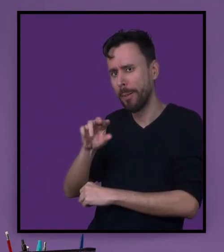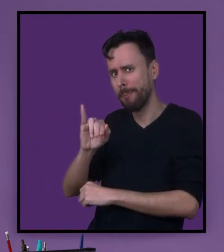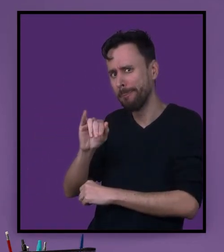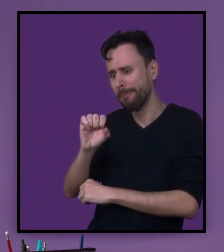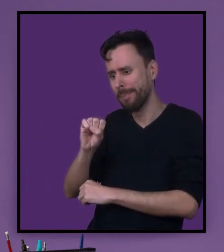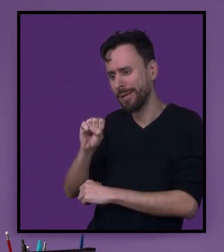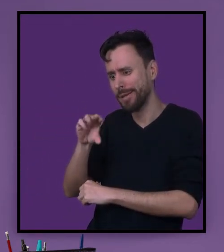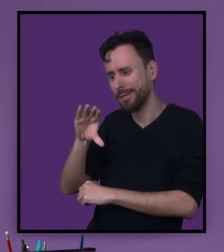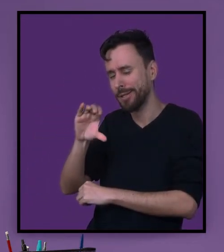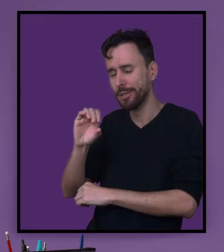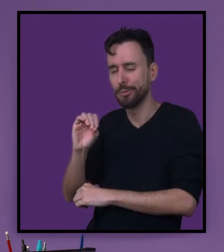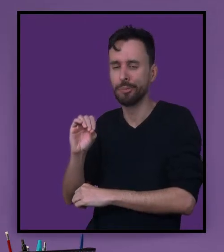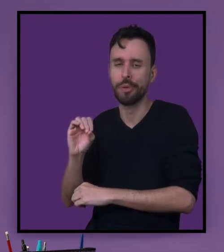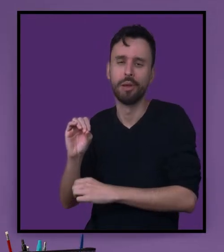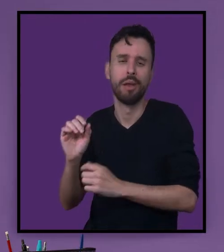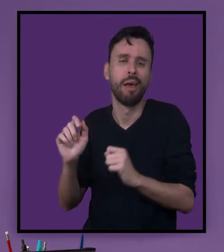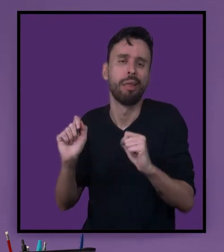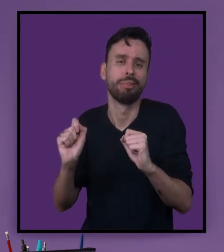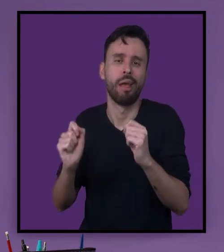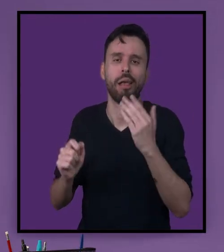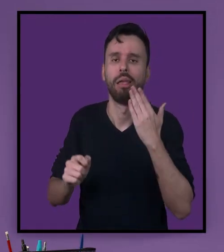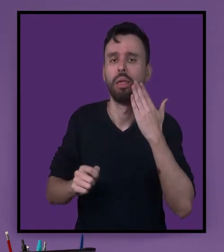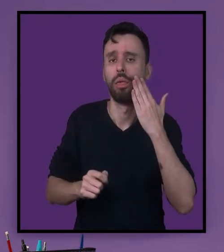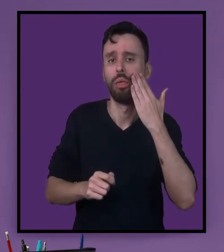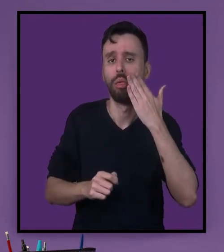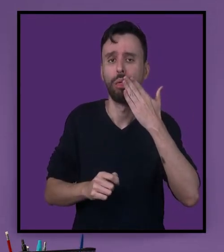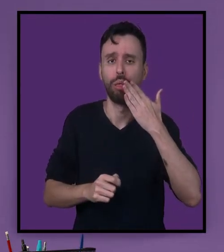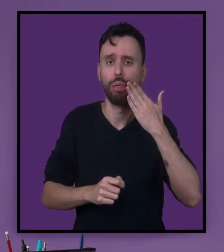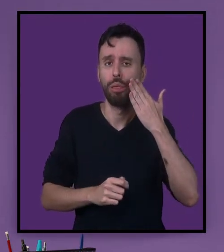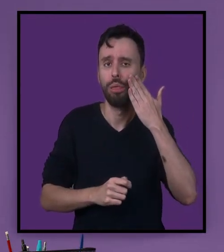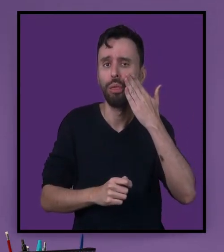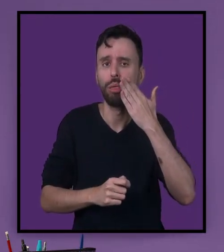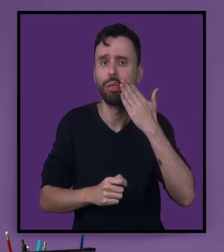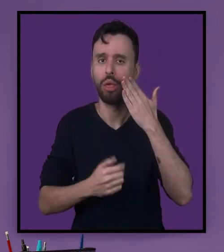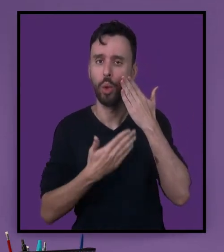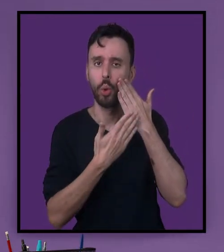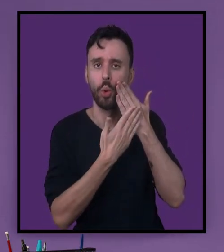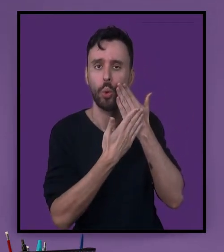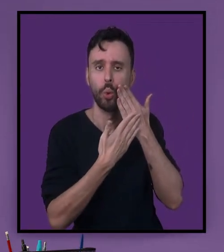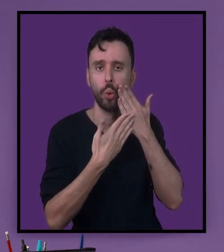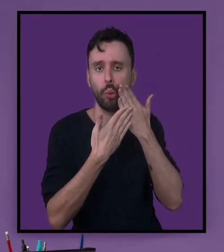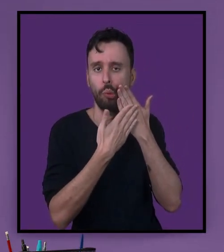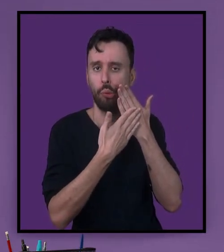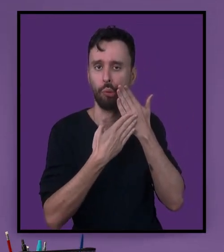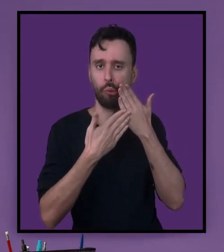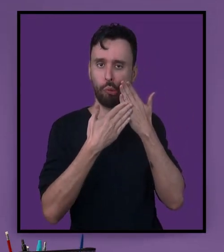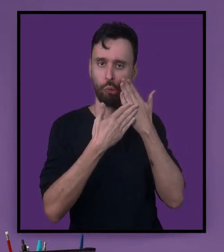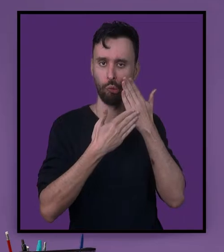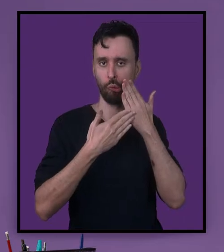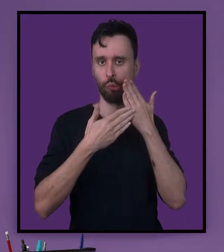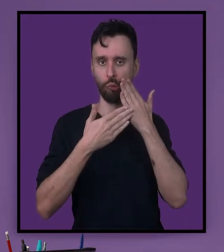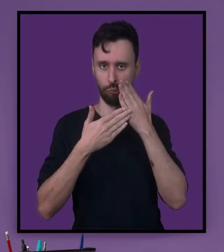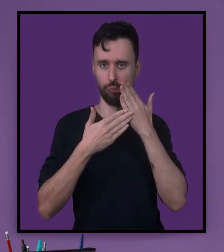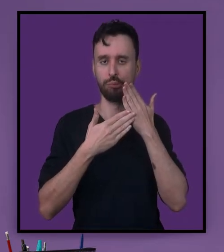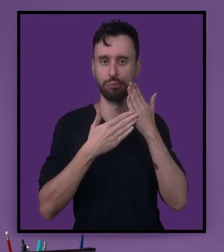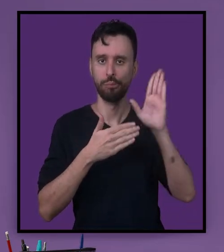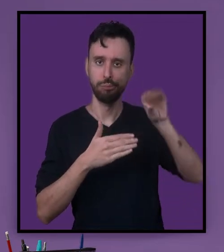utilizado para suavizar o discurso. Em outras palavras,